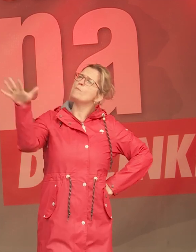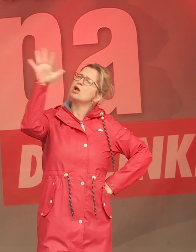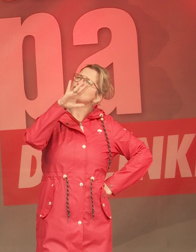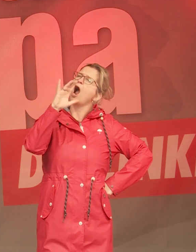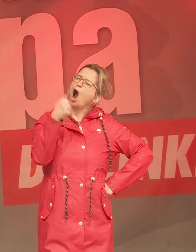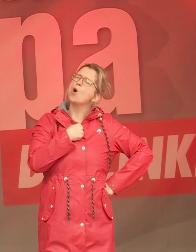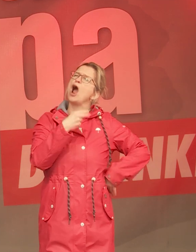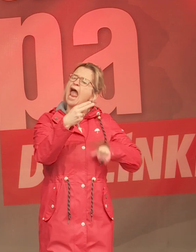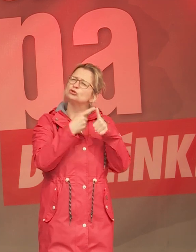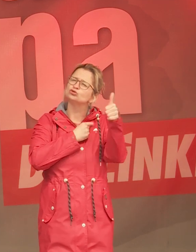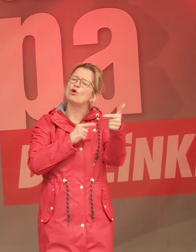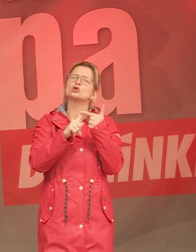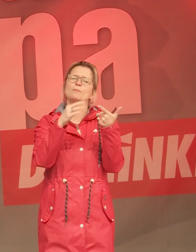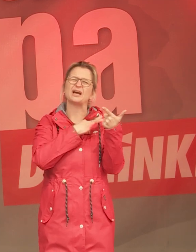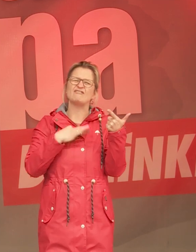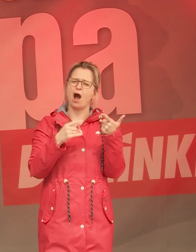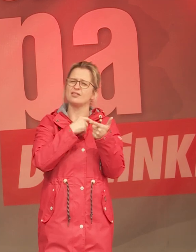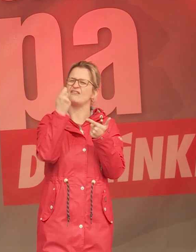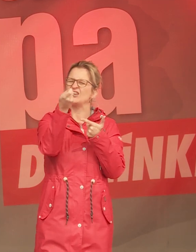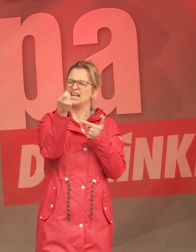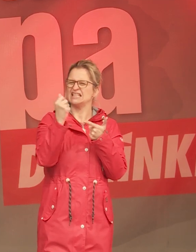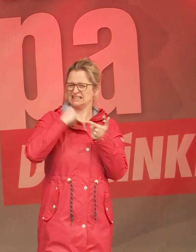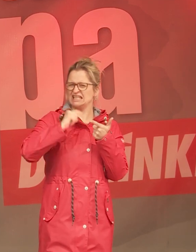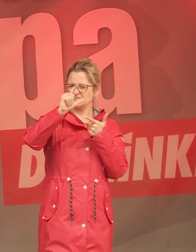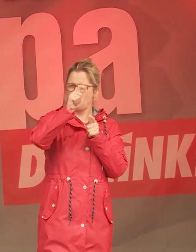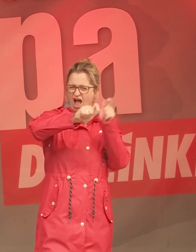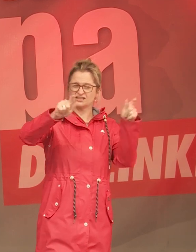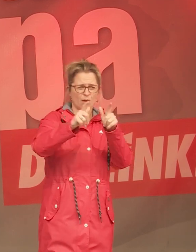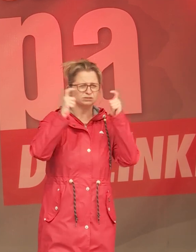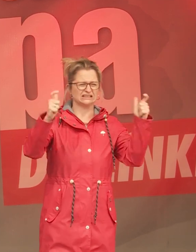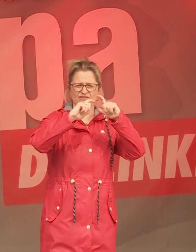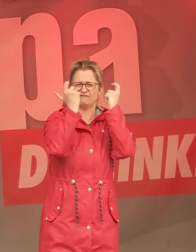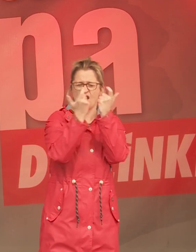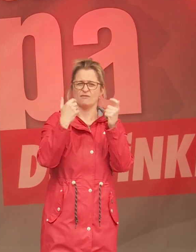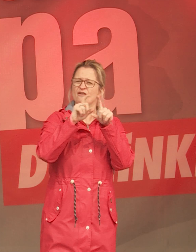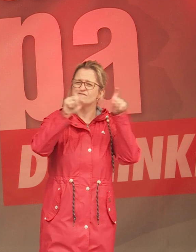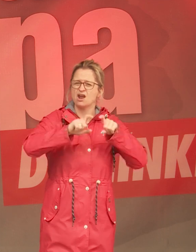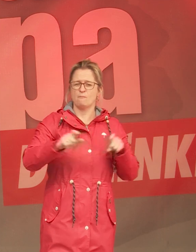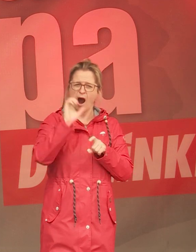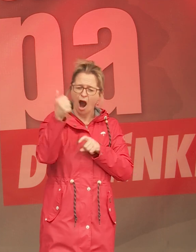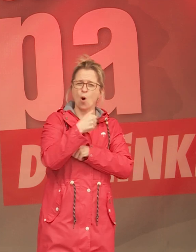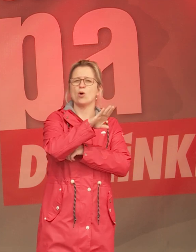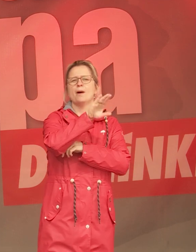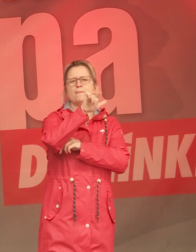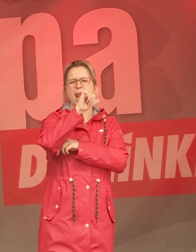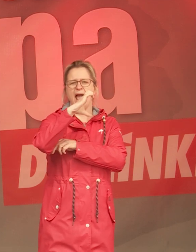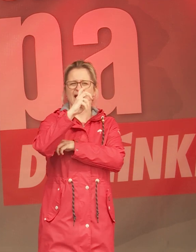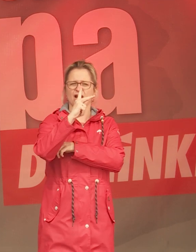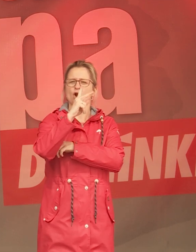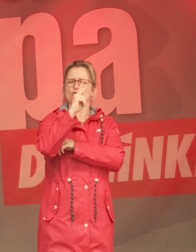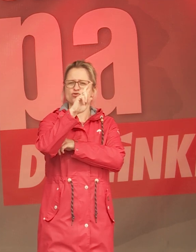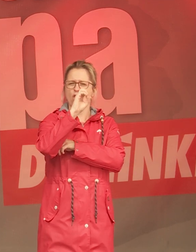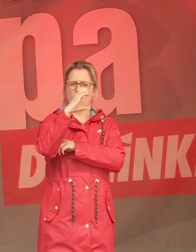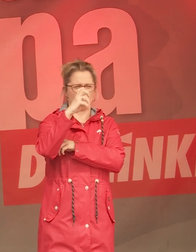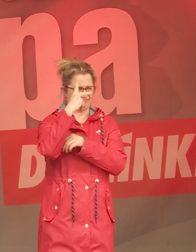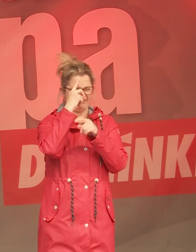Hedgefonds und auch die privaten Finanzdienstleister. Also so große Unternehmen wie zum Beispiel BlackRock. BlackRock, da klingelt doch was